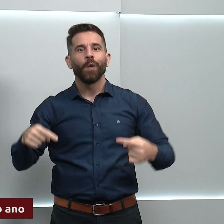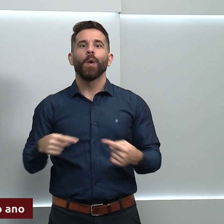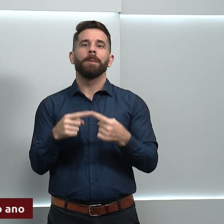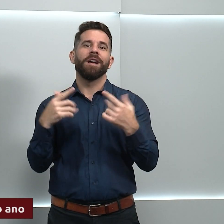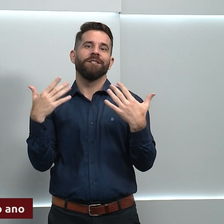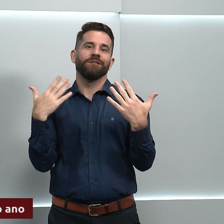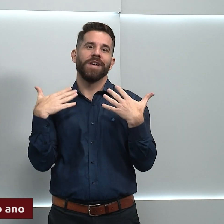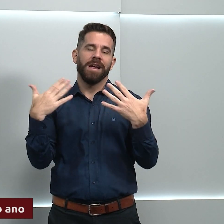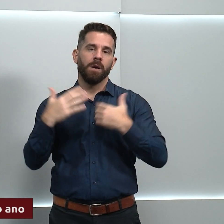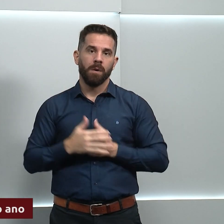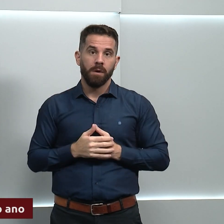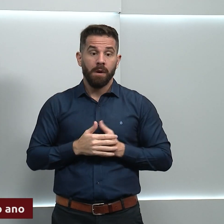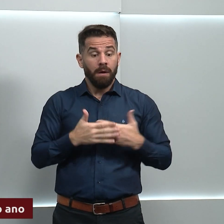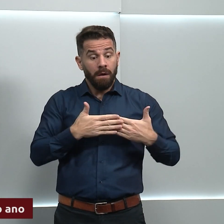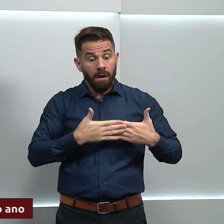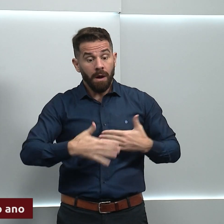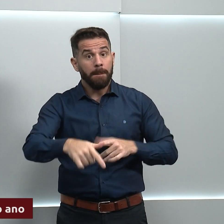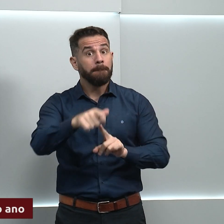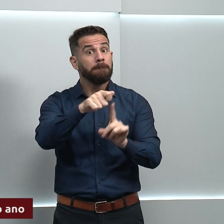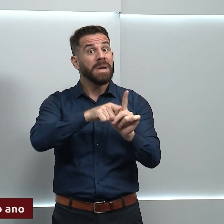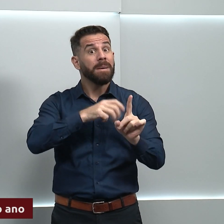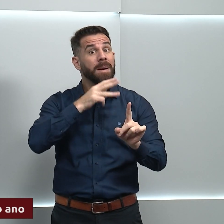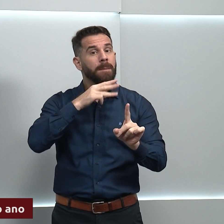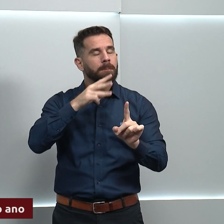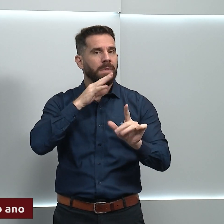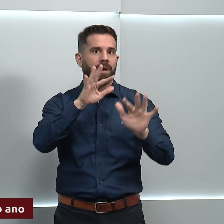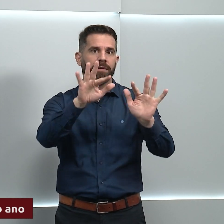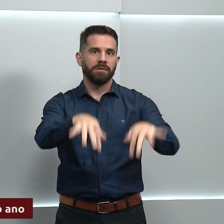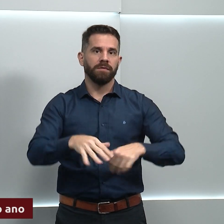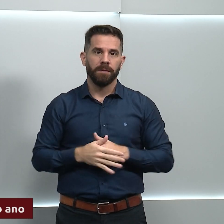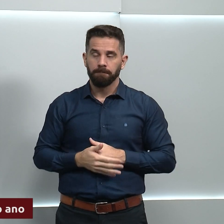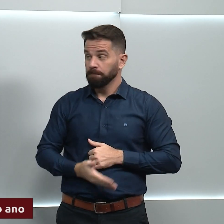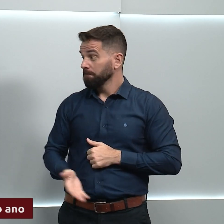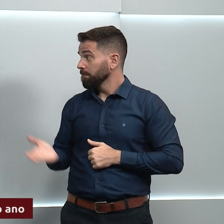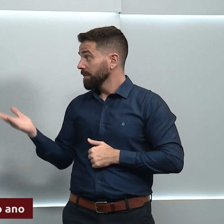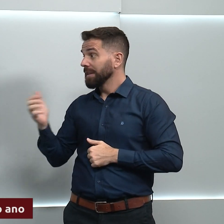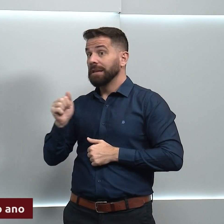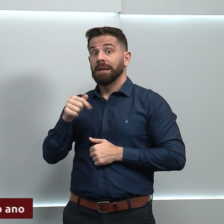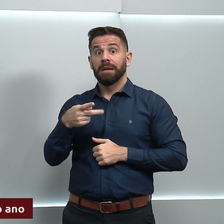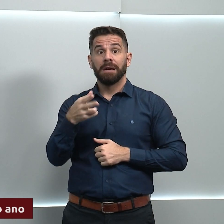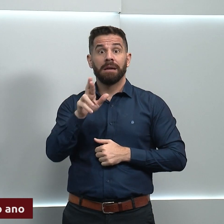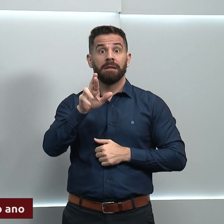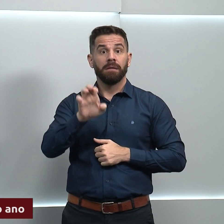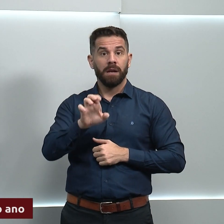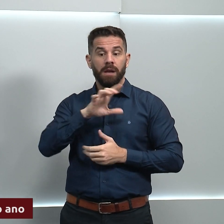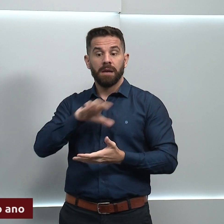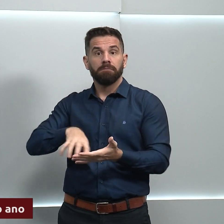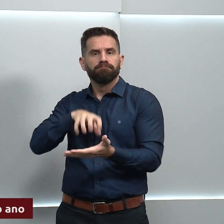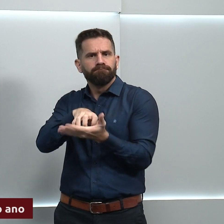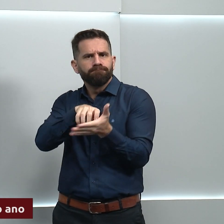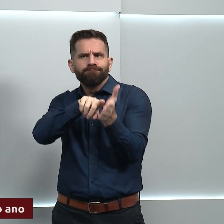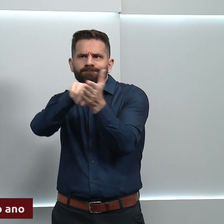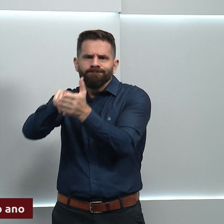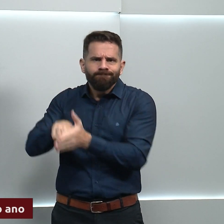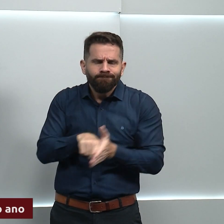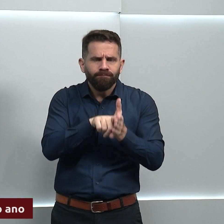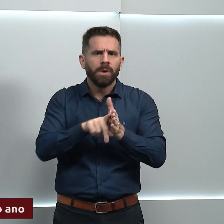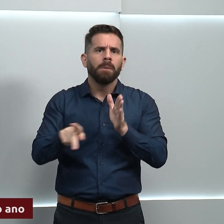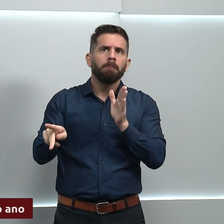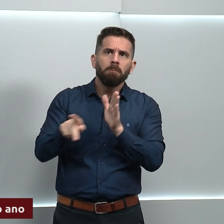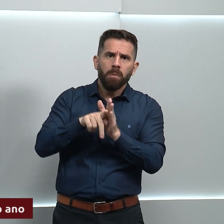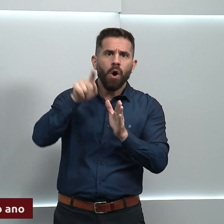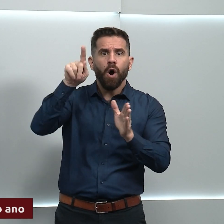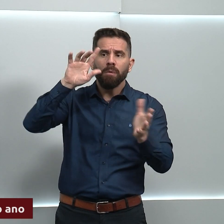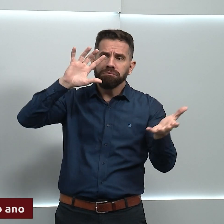março chegam ao fim. O André Amorim, que é gerente do Centro de Informações Meteorológicas e Hidrológicas de